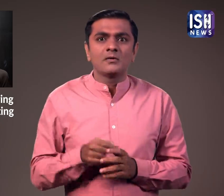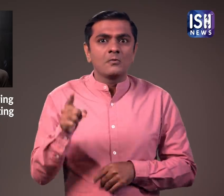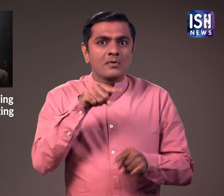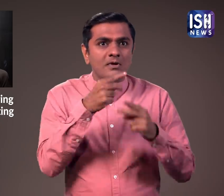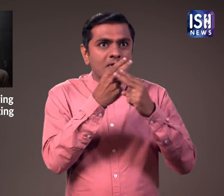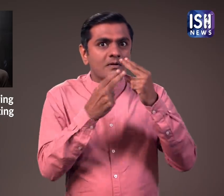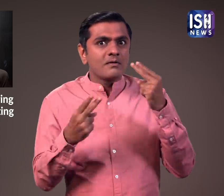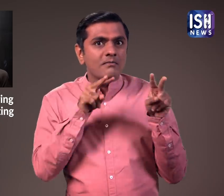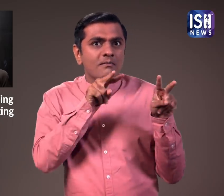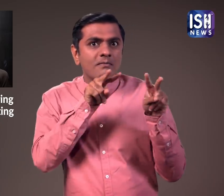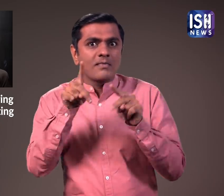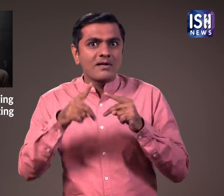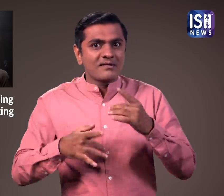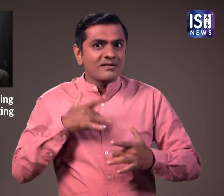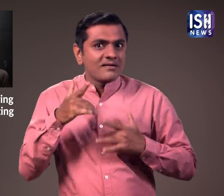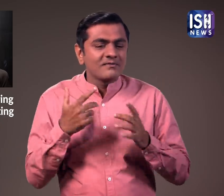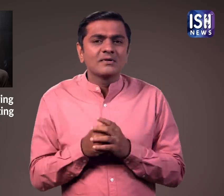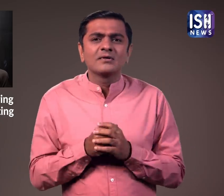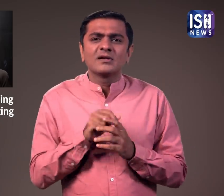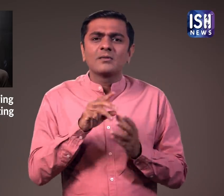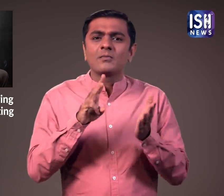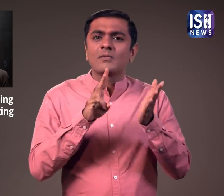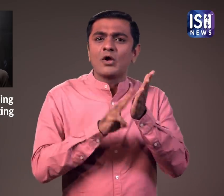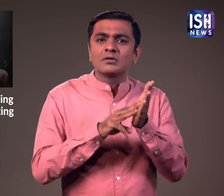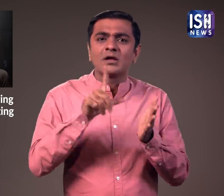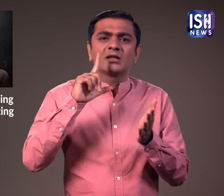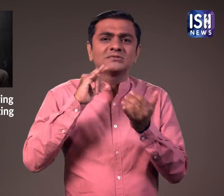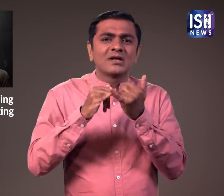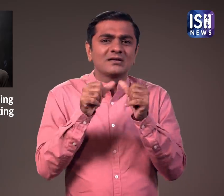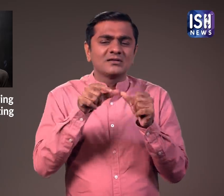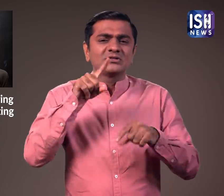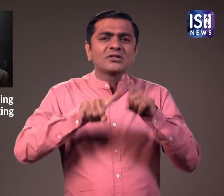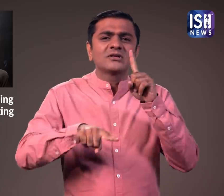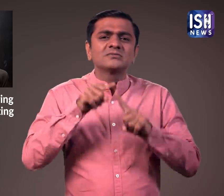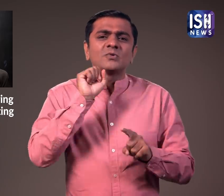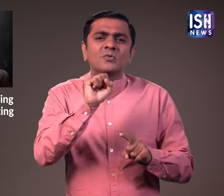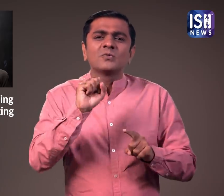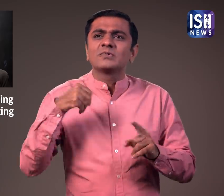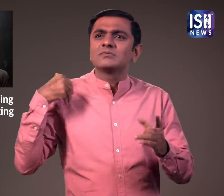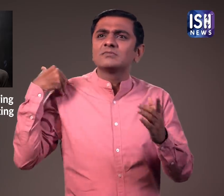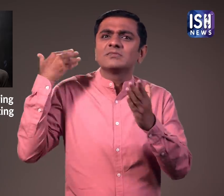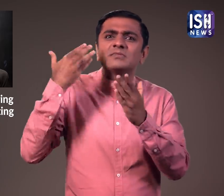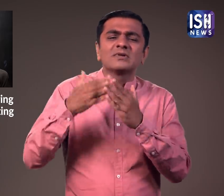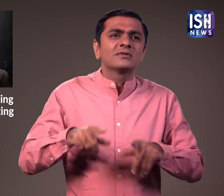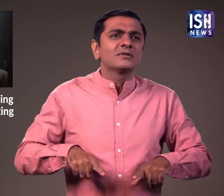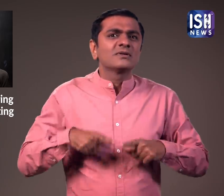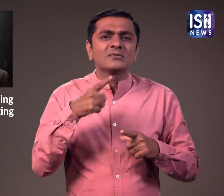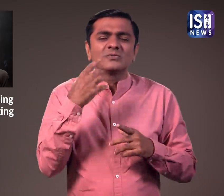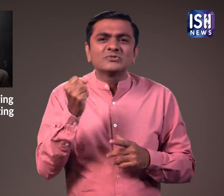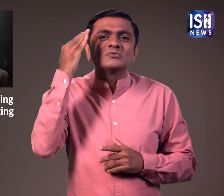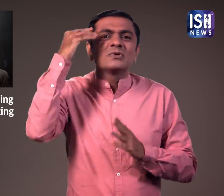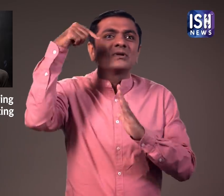यदि आप मोनालिजा के इतिहास के बारे में अधिक जानना चाहते हैं तो हमें कमेंस में नीचे बताईए।